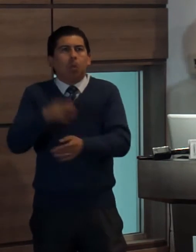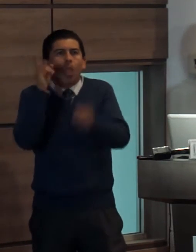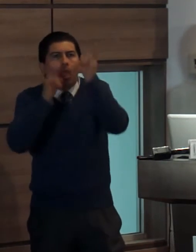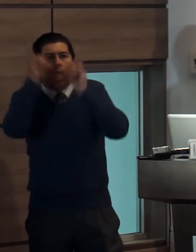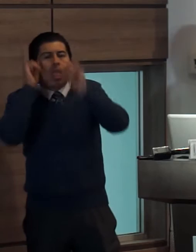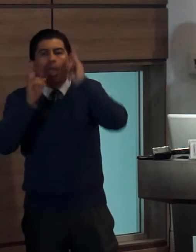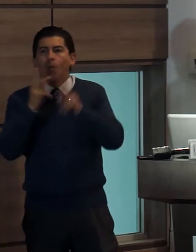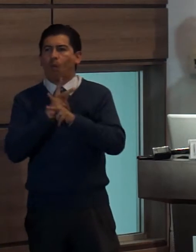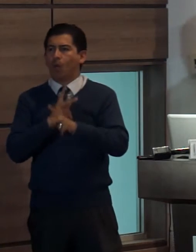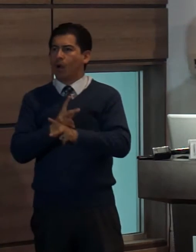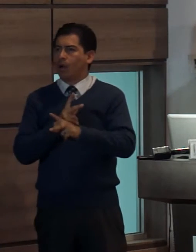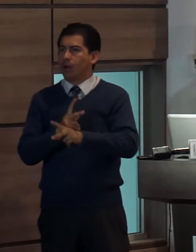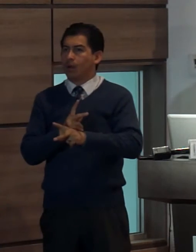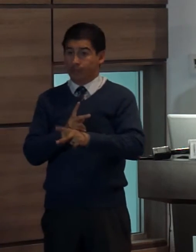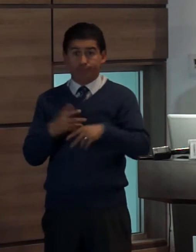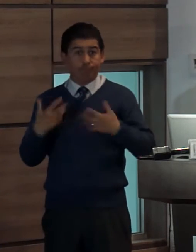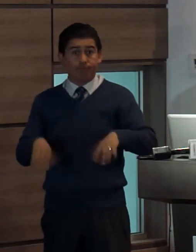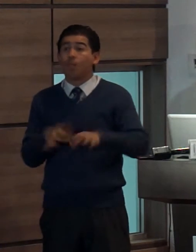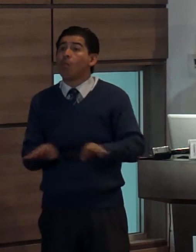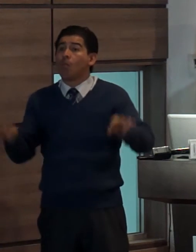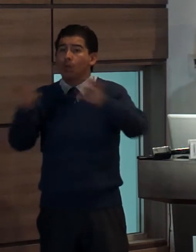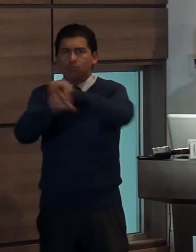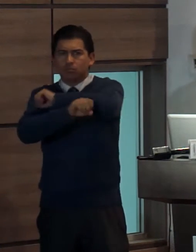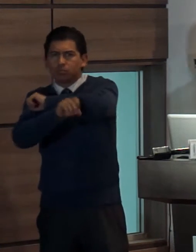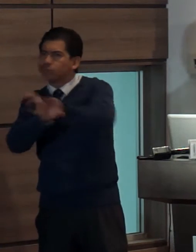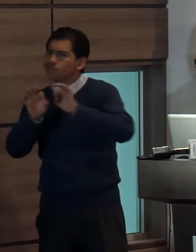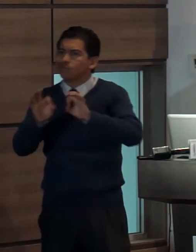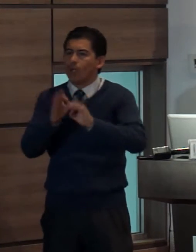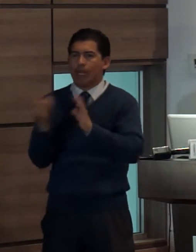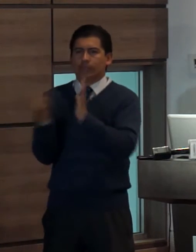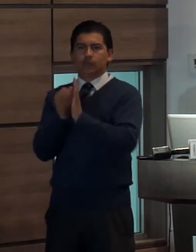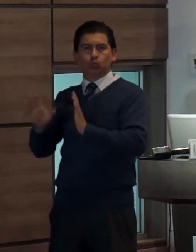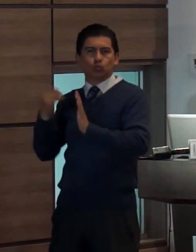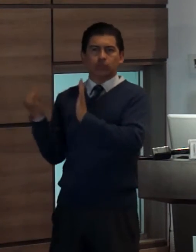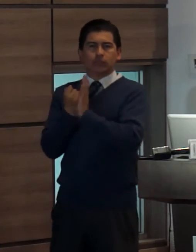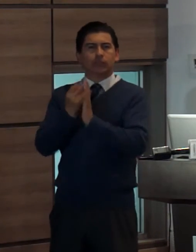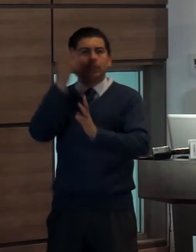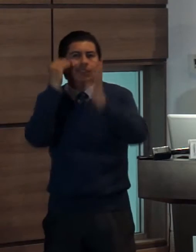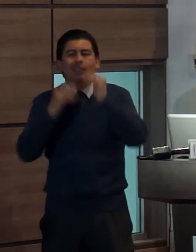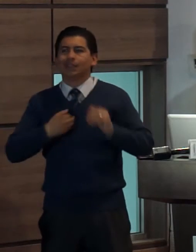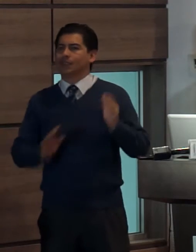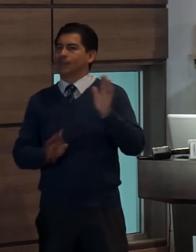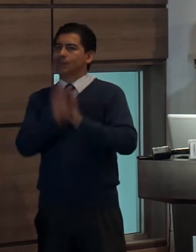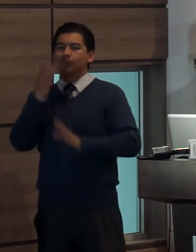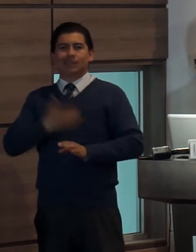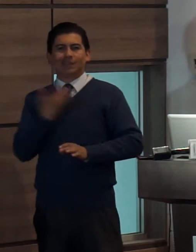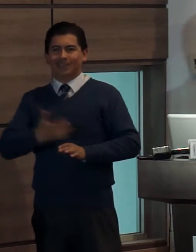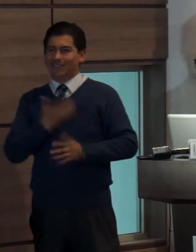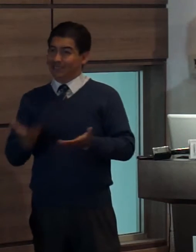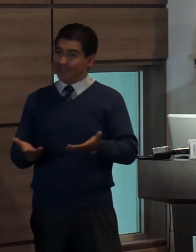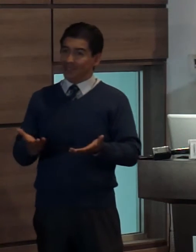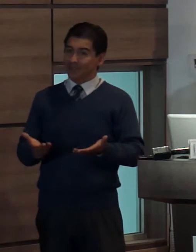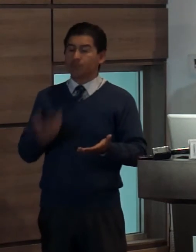identidad este segmento etario en su proceso de aprendizaje recibe influencias subliminales sobre criterios de